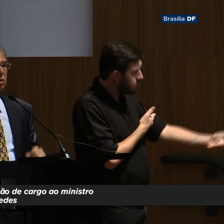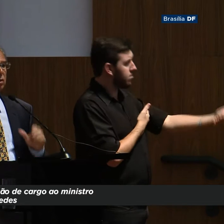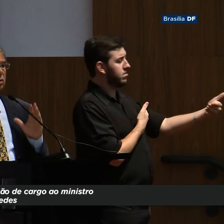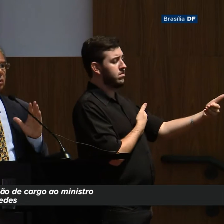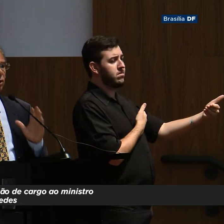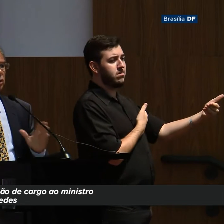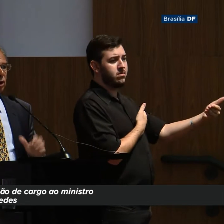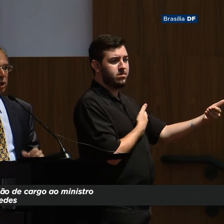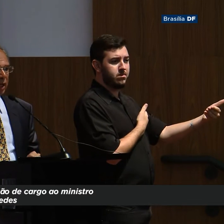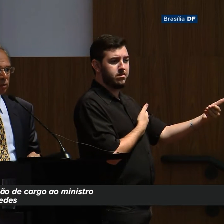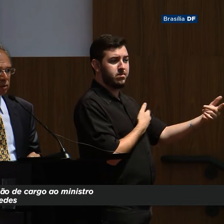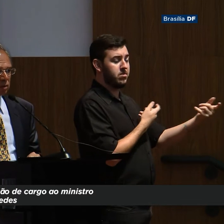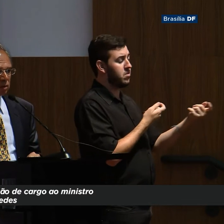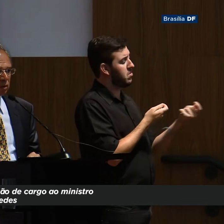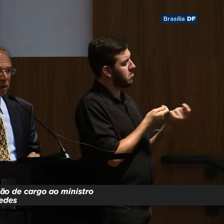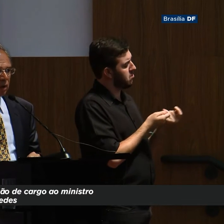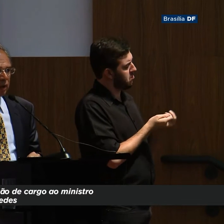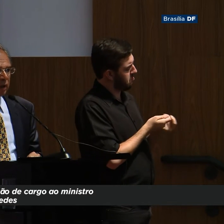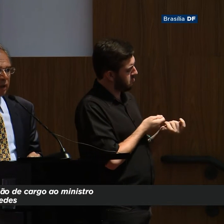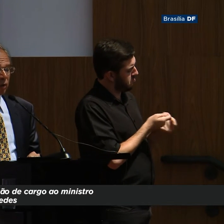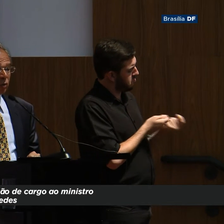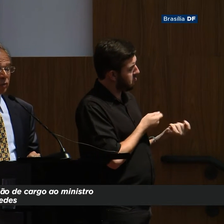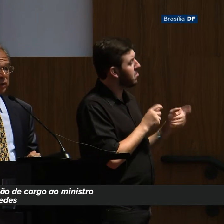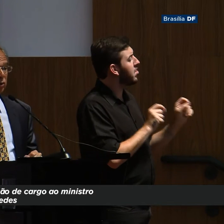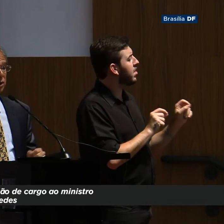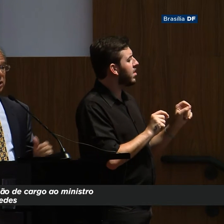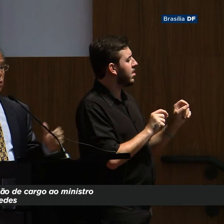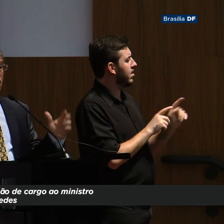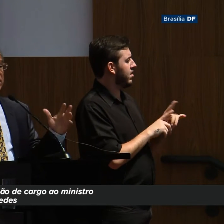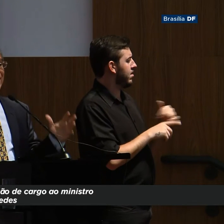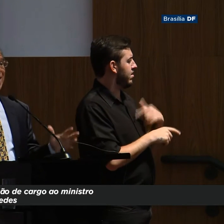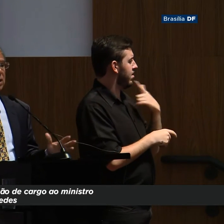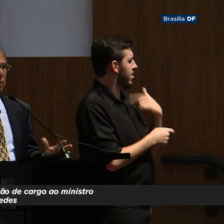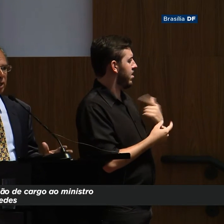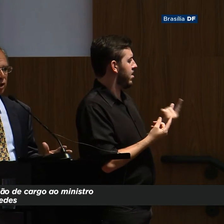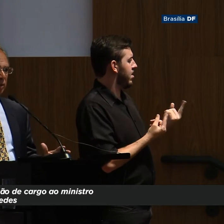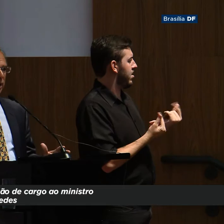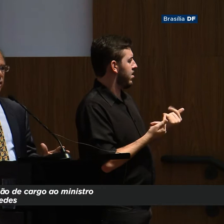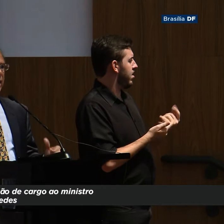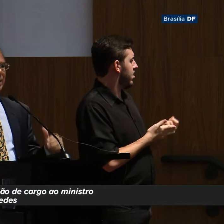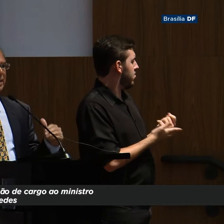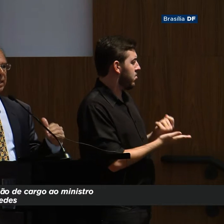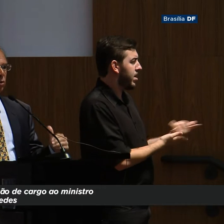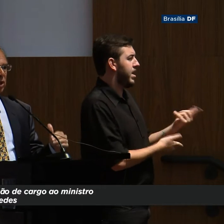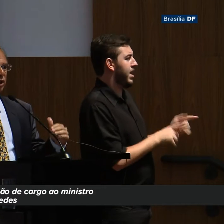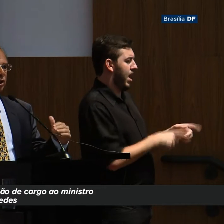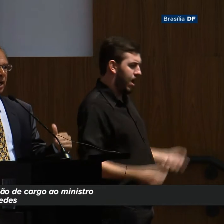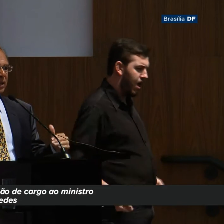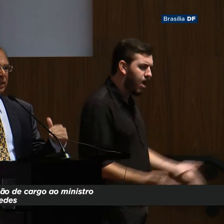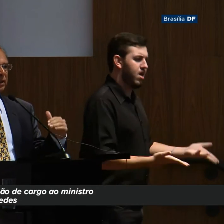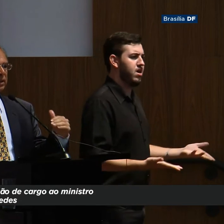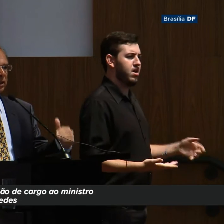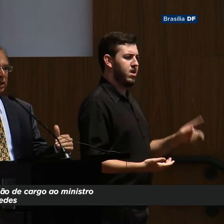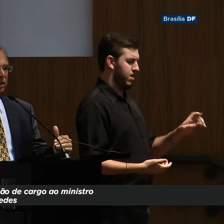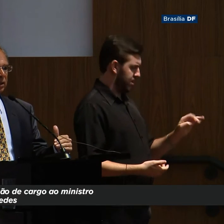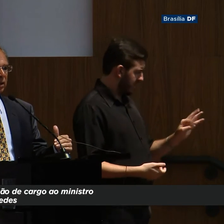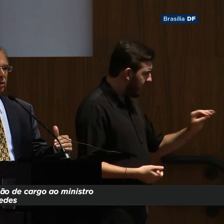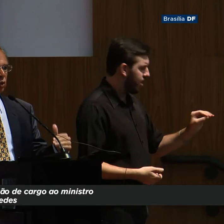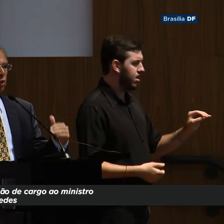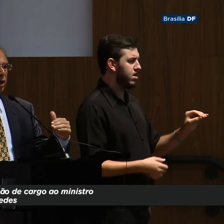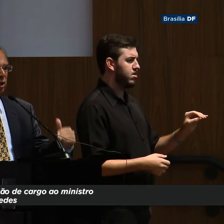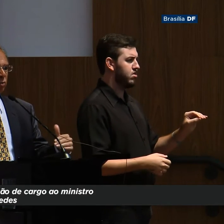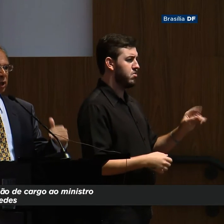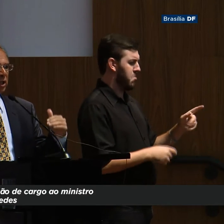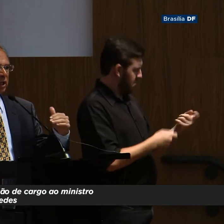pelo controle de gastos. E você não precisa cortar dramaticamente. É não deixar crescer